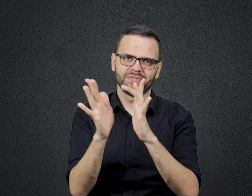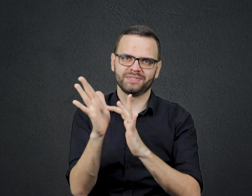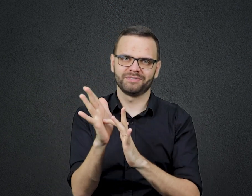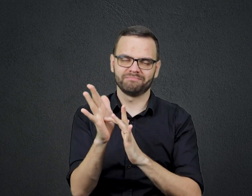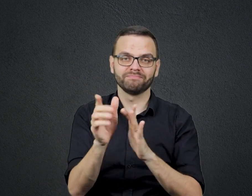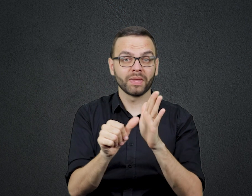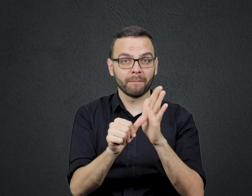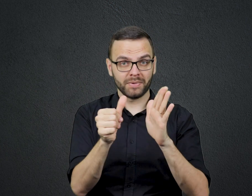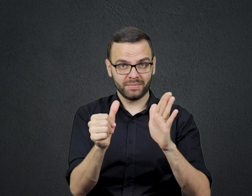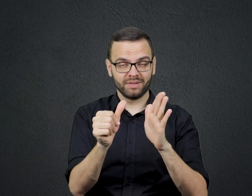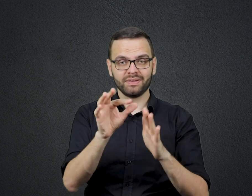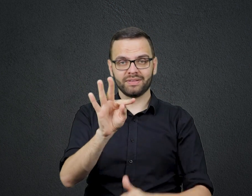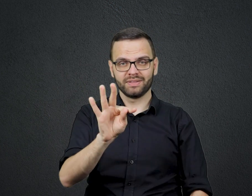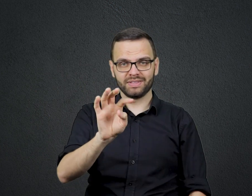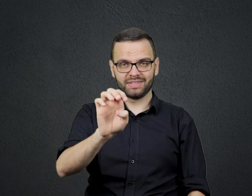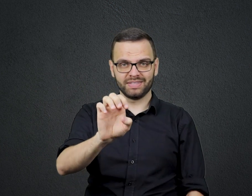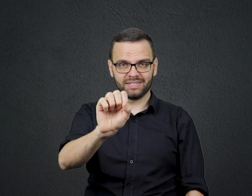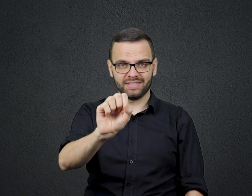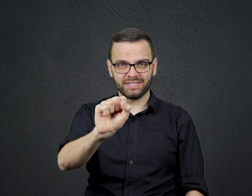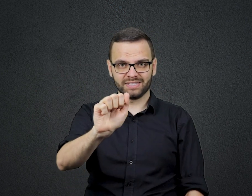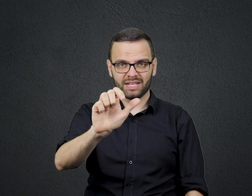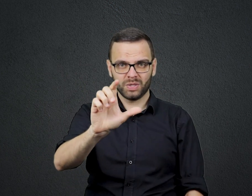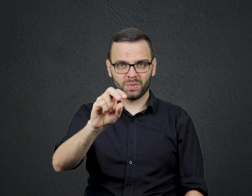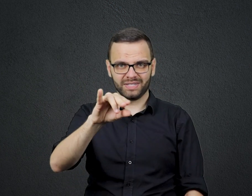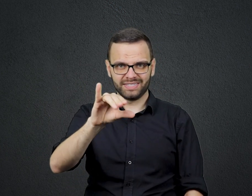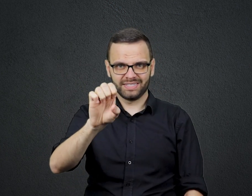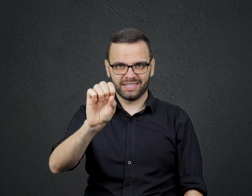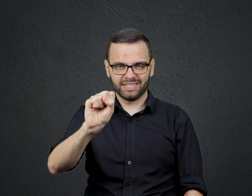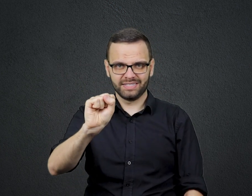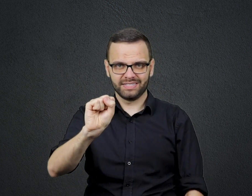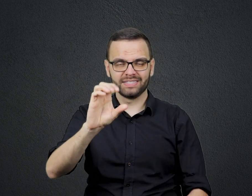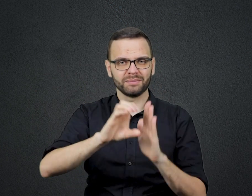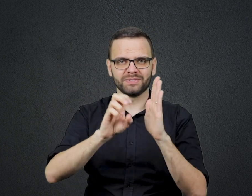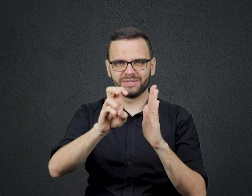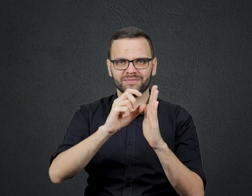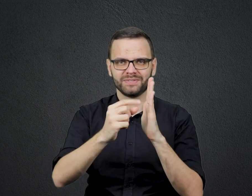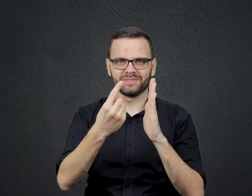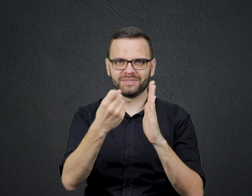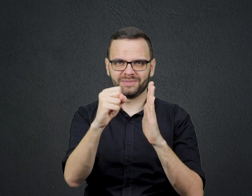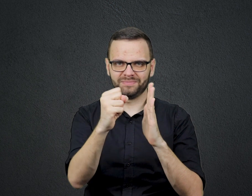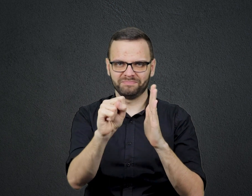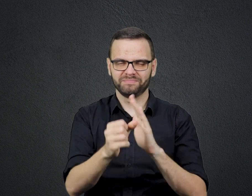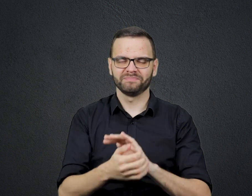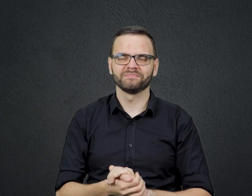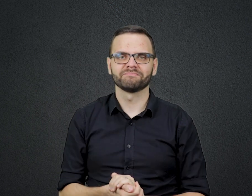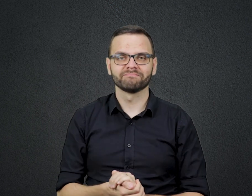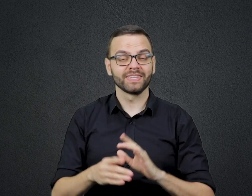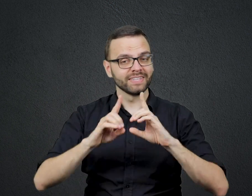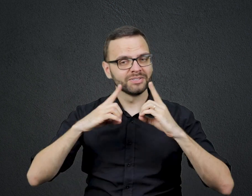Tessalonicenses 5, 18 Você ouviu Presente Diário O devocional de todos